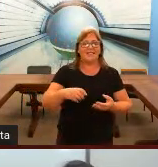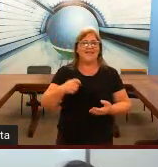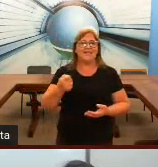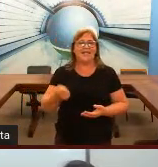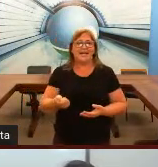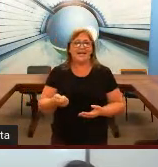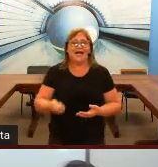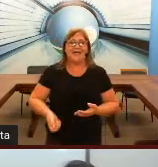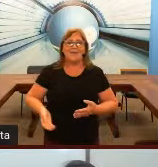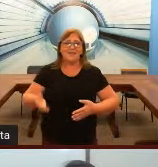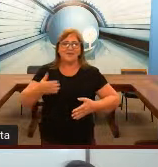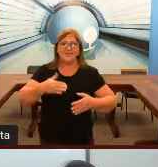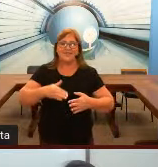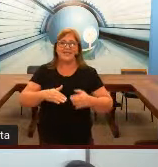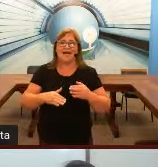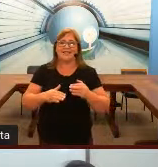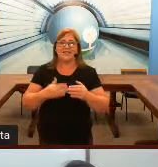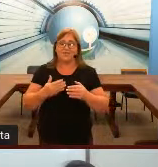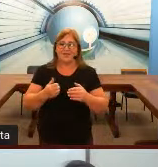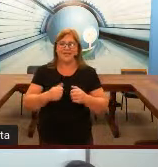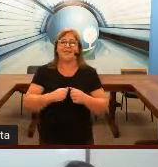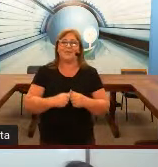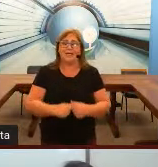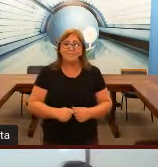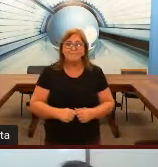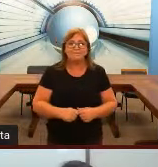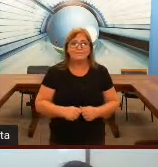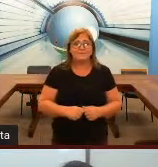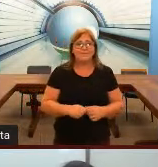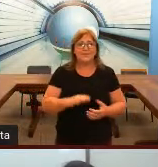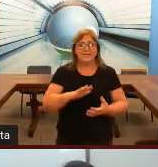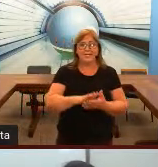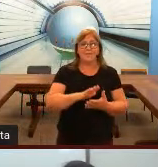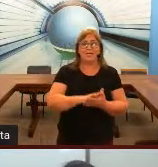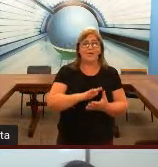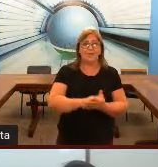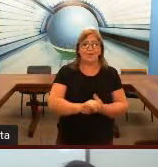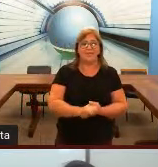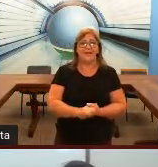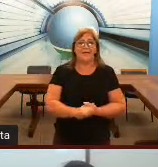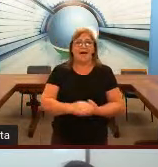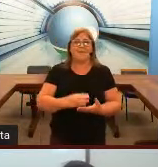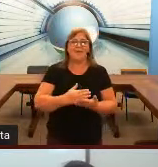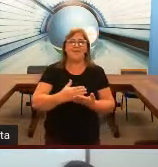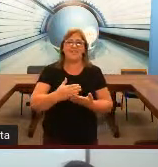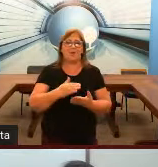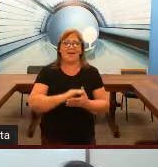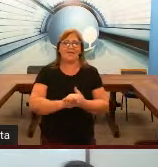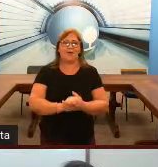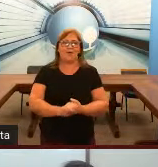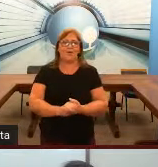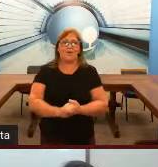sinalizar dela é errada é a mesma que vocês em casa estão fazendo também e lembrando uma coisa a primeira vez que eu passar o